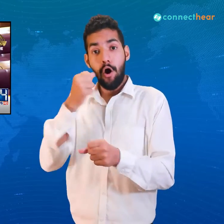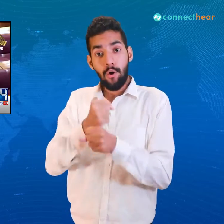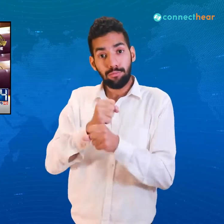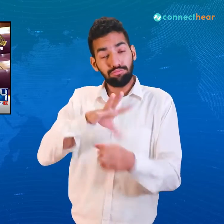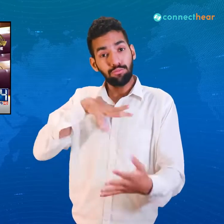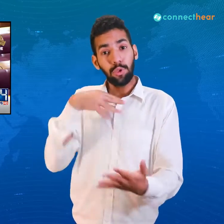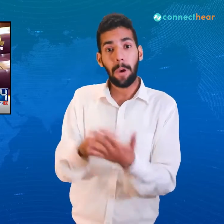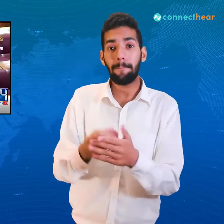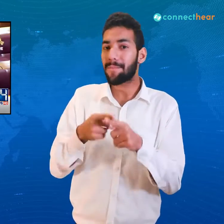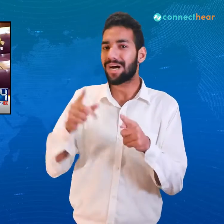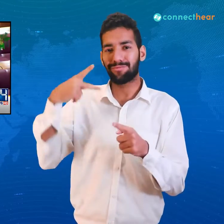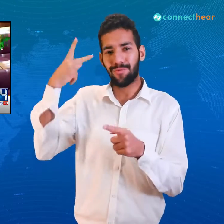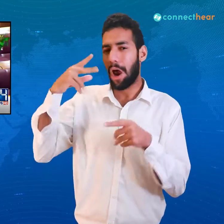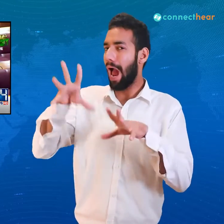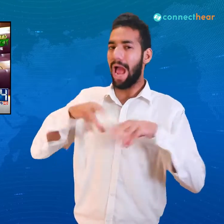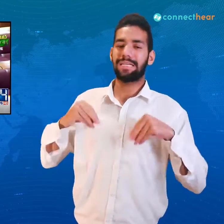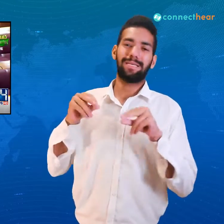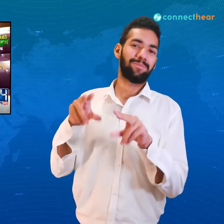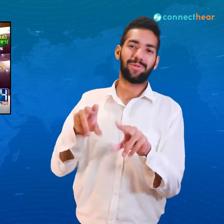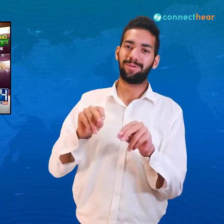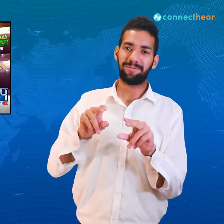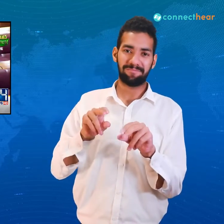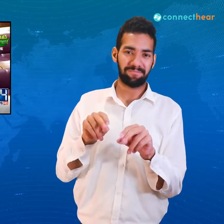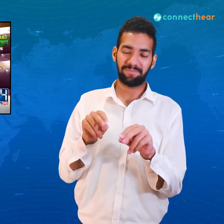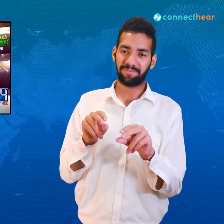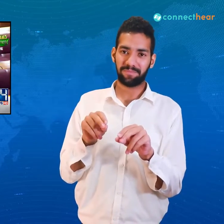اس نے حکومت قربان کی ہے لیکن اس نے غلامی قبول نہیں کی